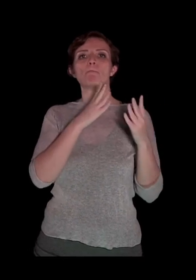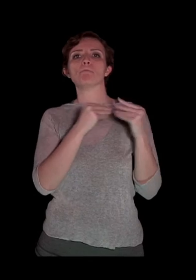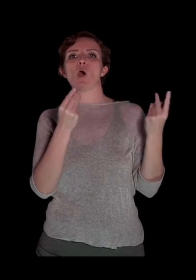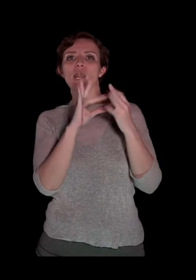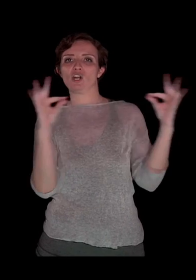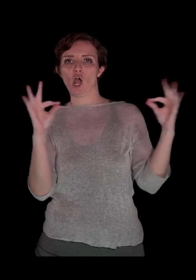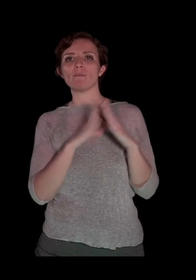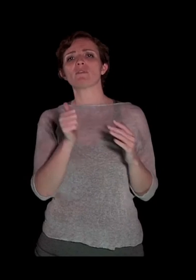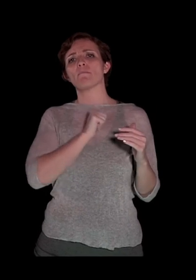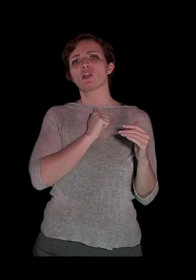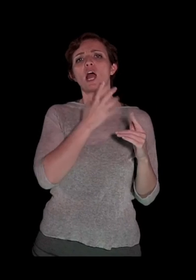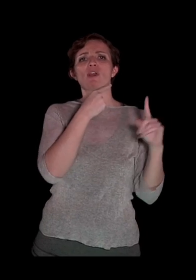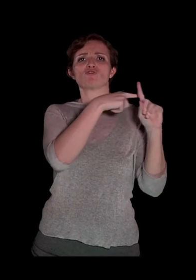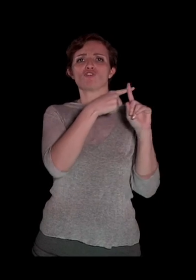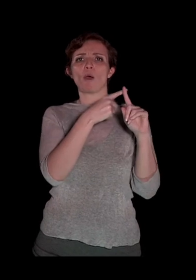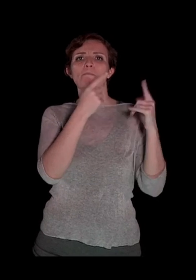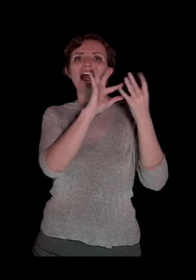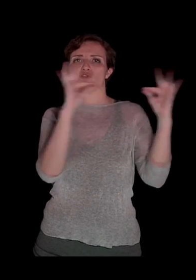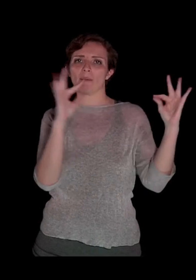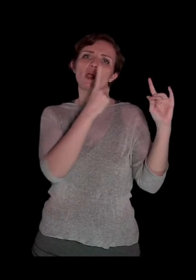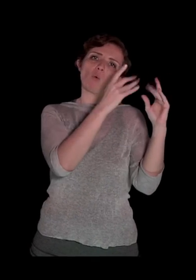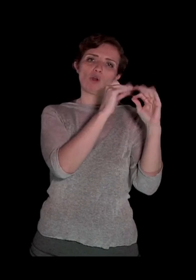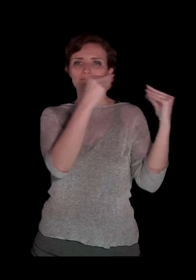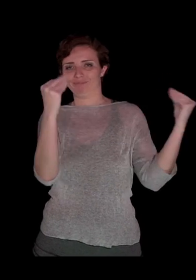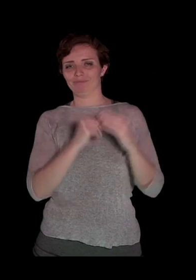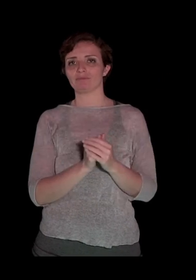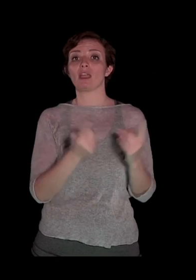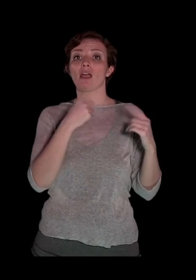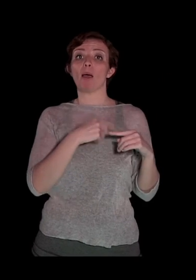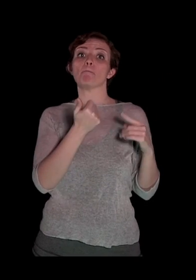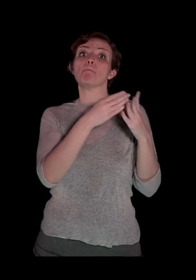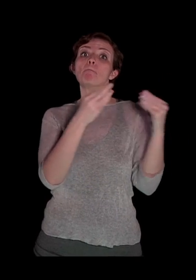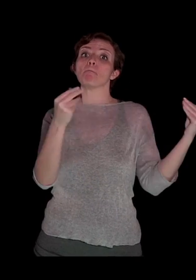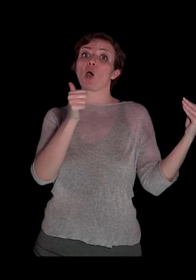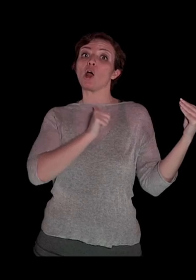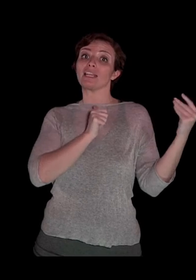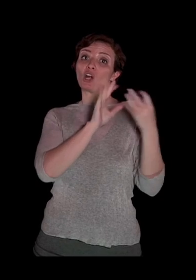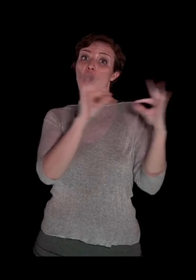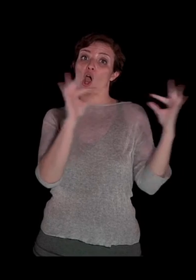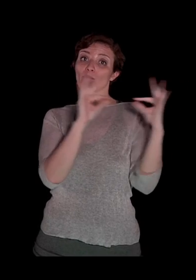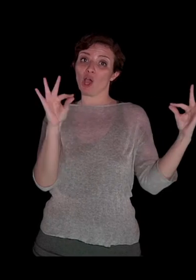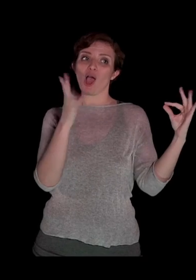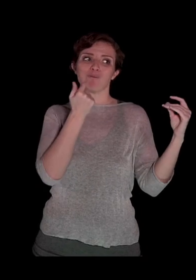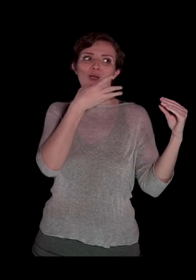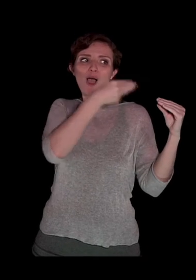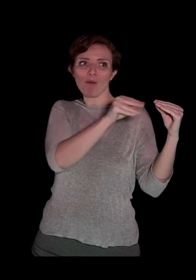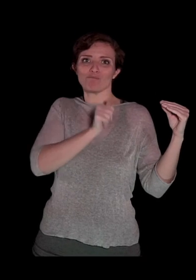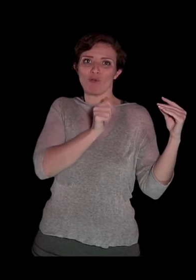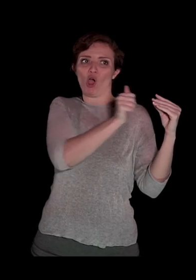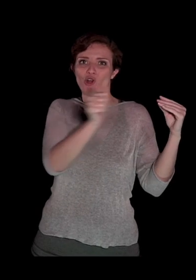ogni somma algebrica di due o più monomi. In questo caso il polinomio è possibile che contenga anche dei monomi simili, in questo caso il polinomio si